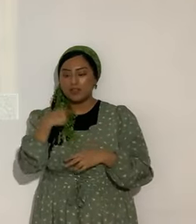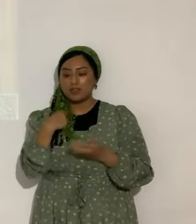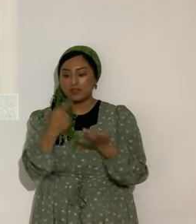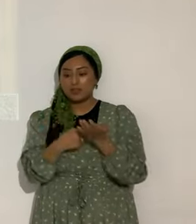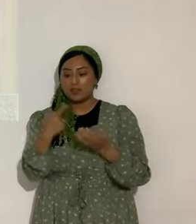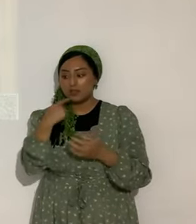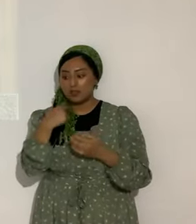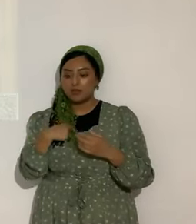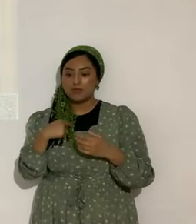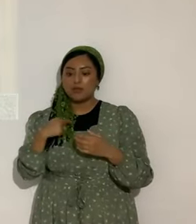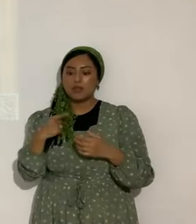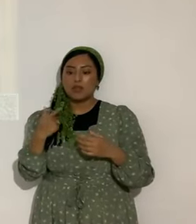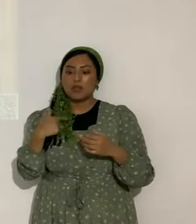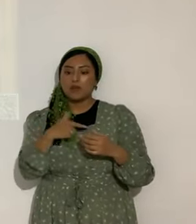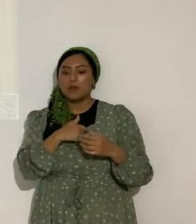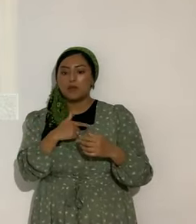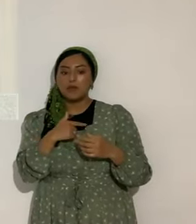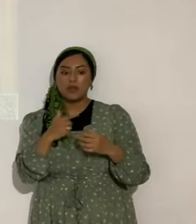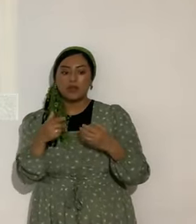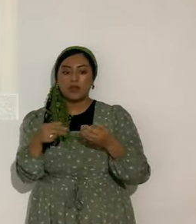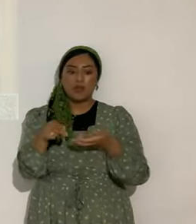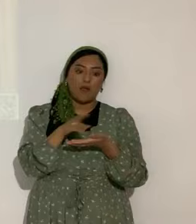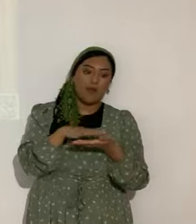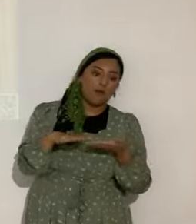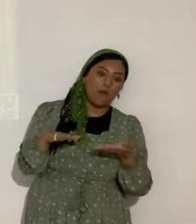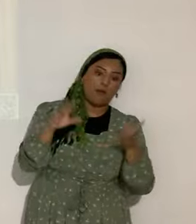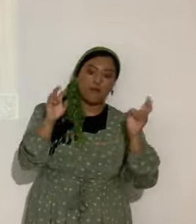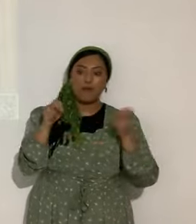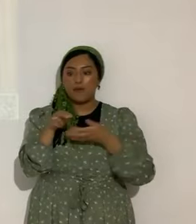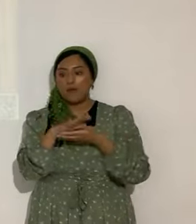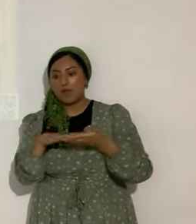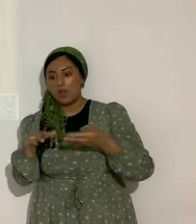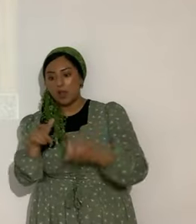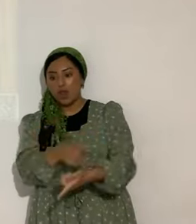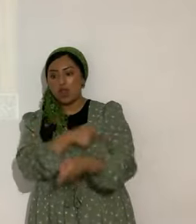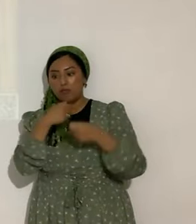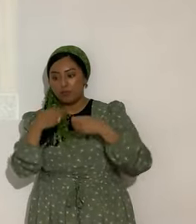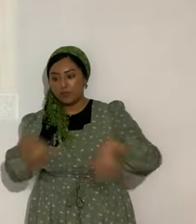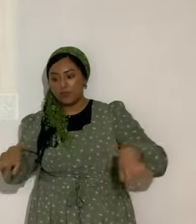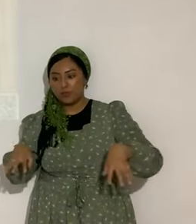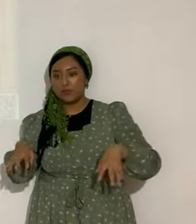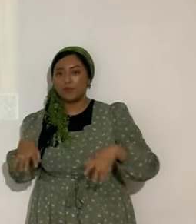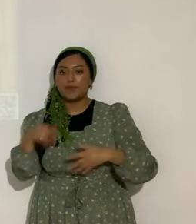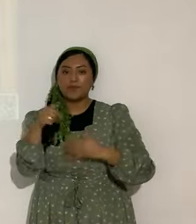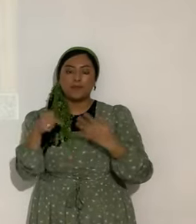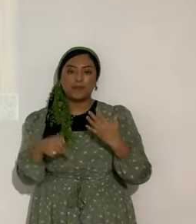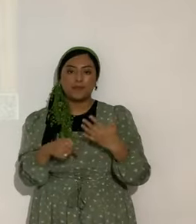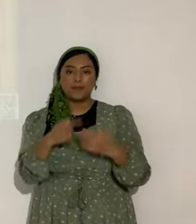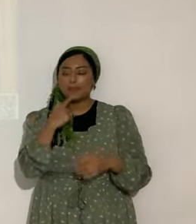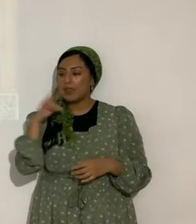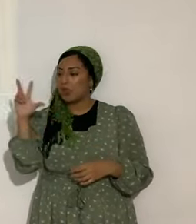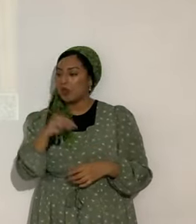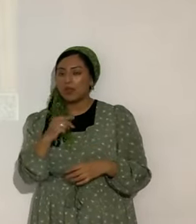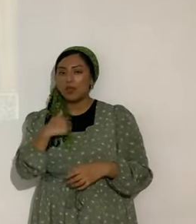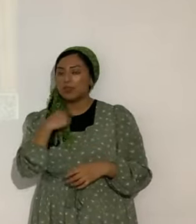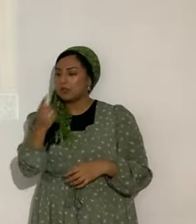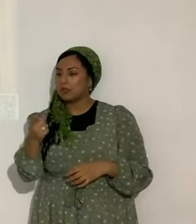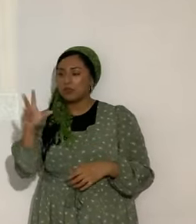decían monjas o las de las faldas largas, ¿verdad? Y ahora nos dicen, Satanás, no, y yo les dije, les aclaré,